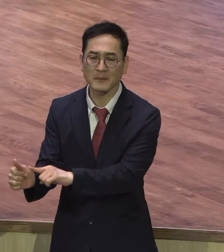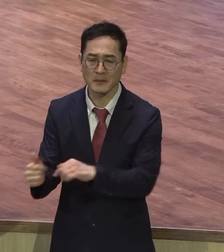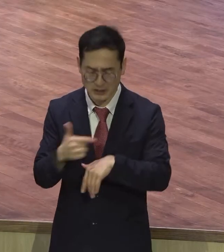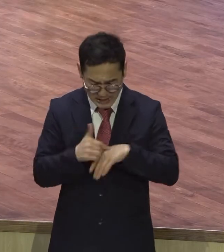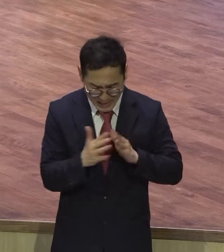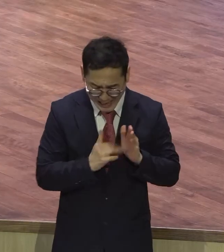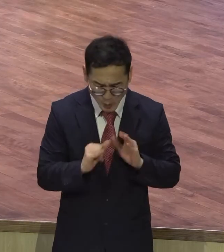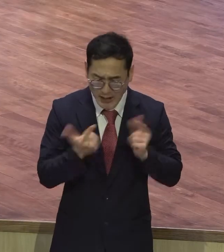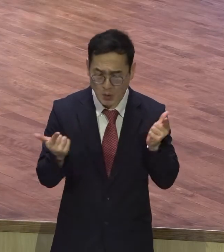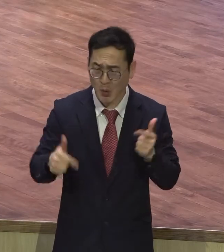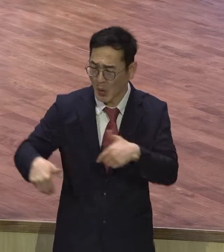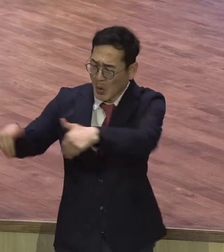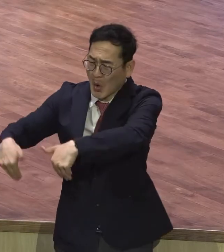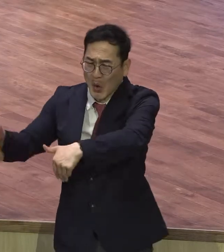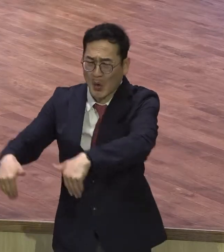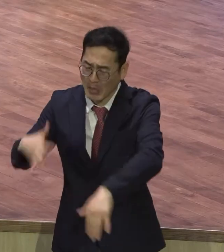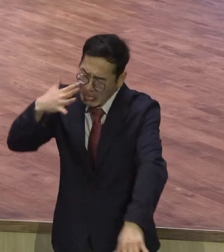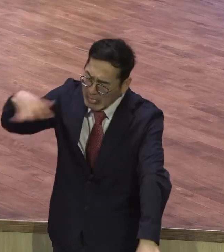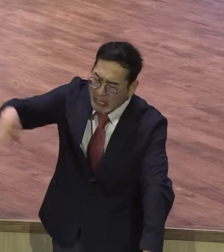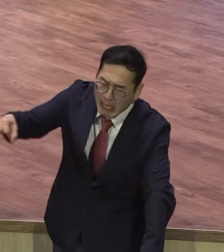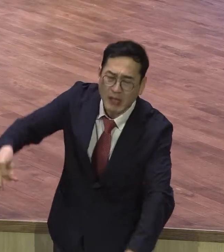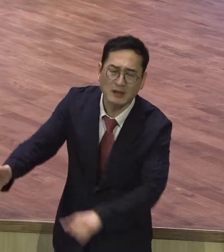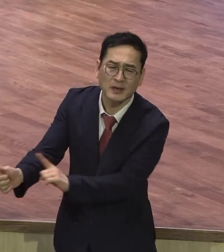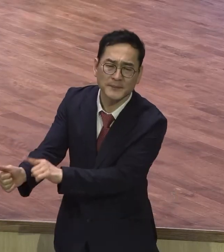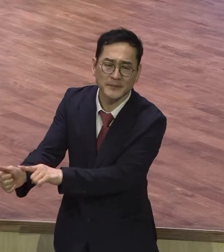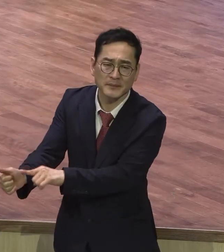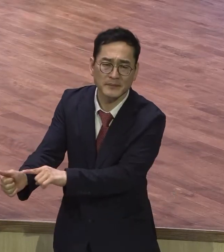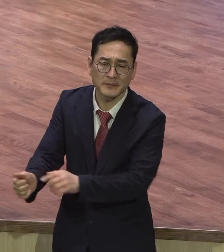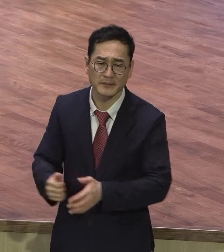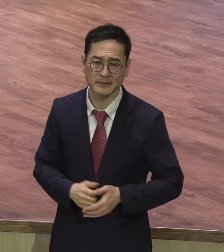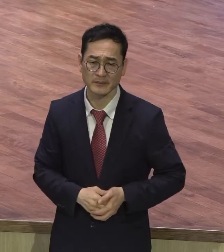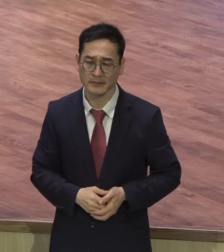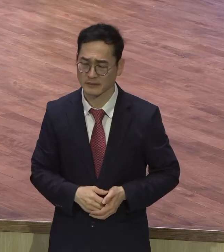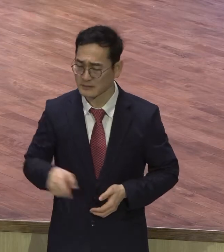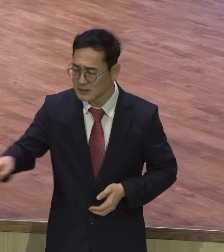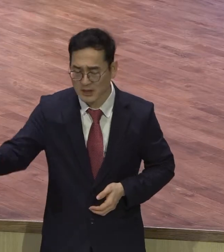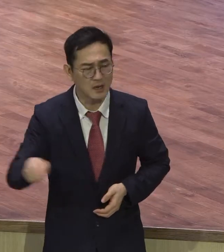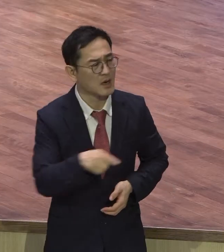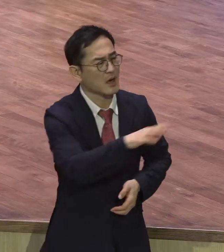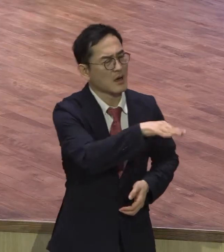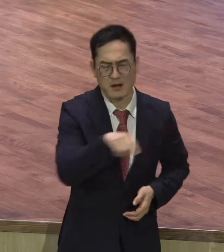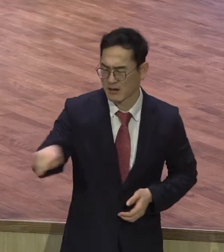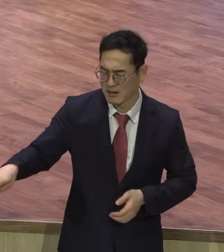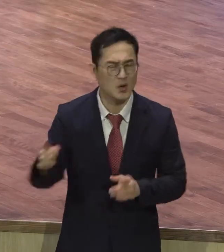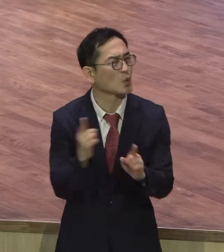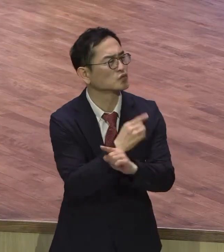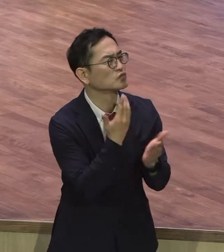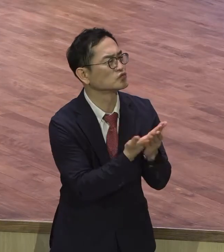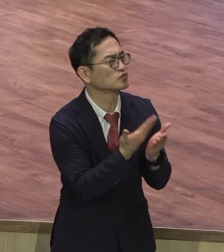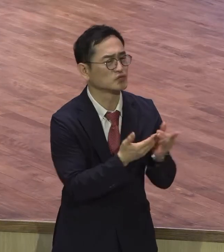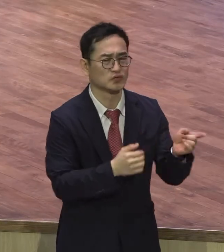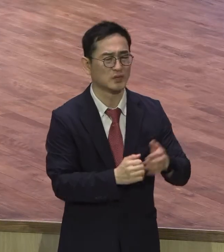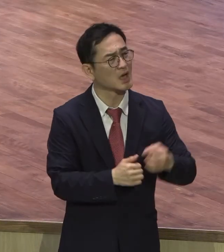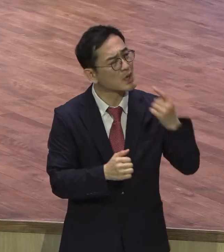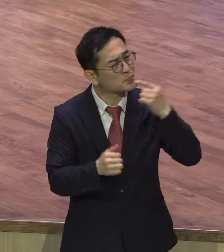이렇게 그 사람 믿음을 보고 예수님이 고쳐져 버렸어요. 영계 모든 성도들 이런